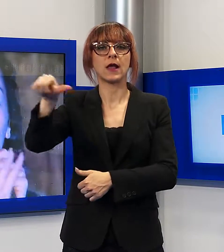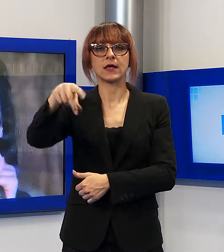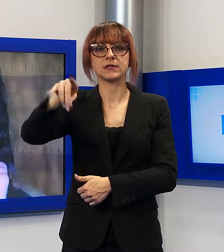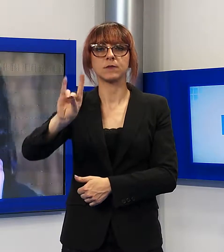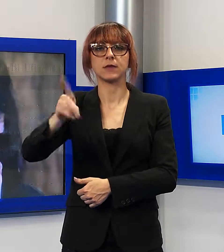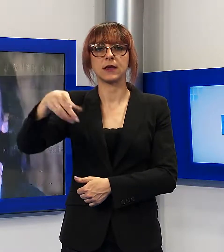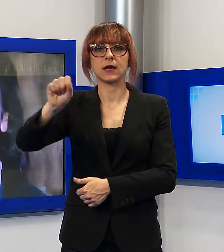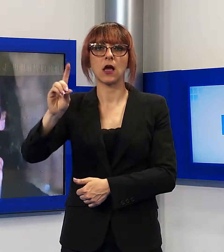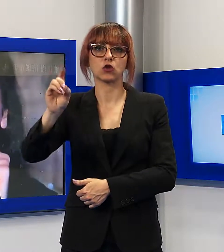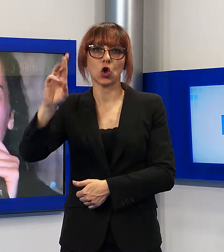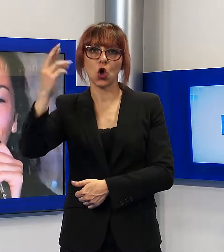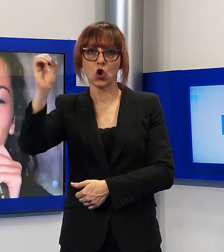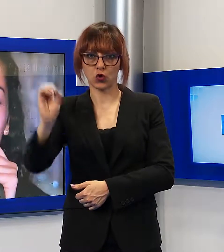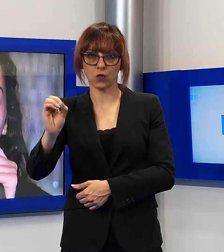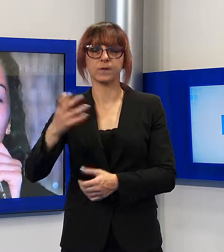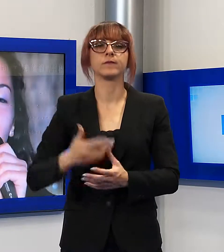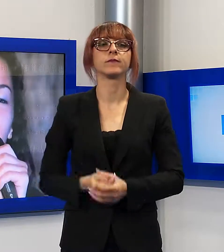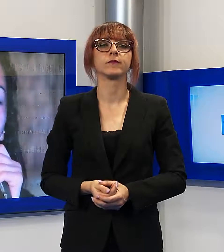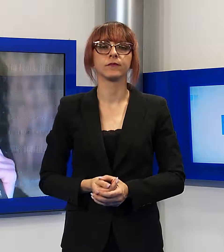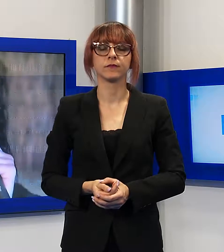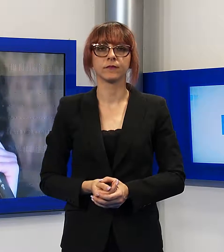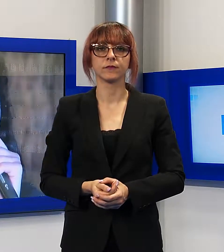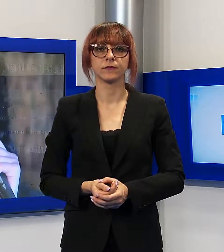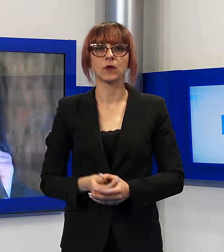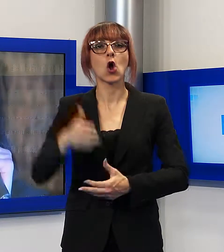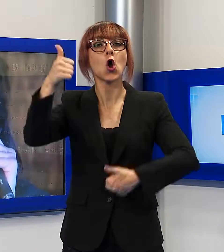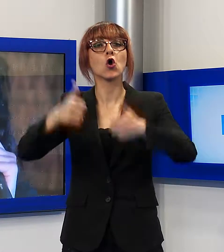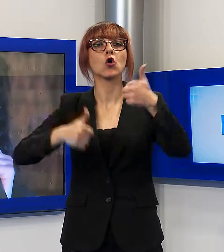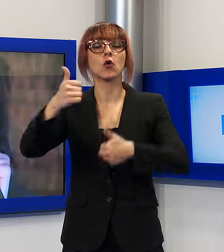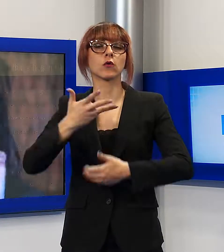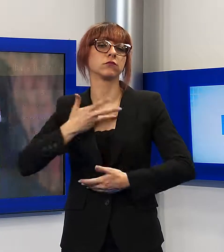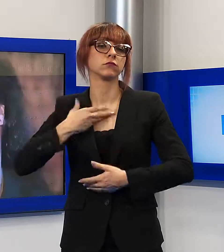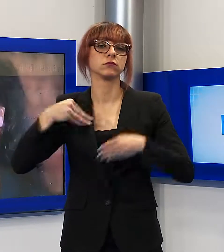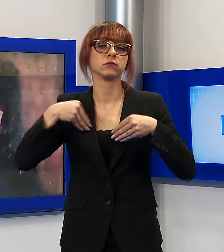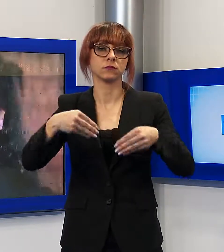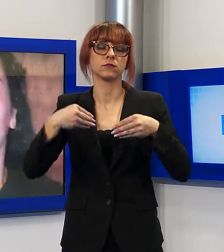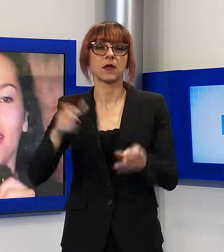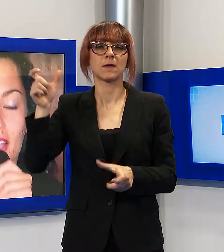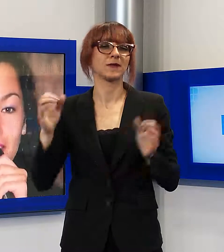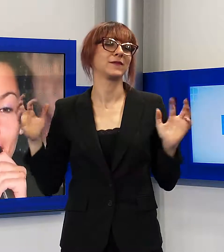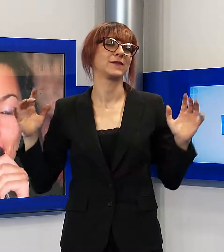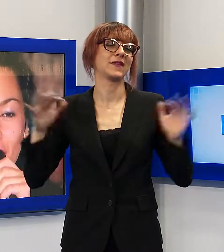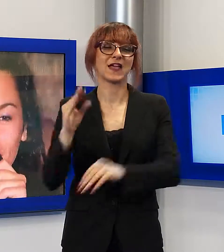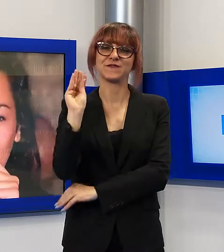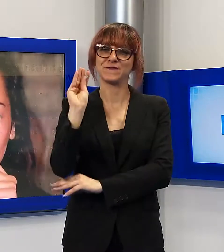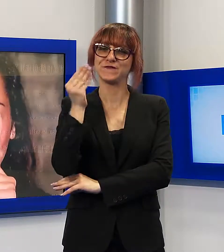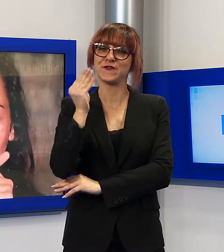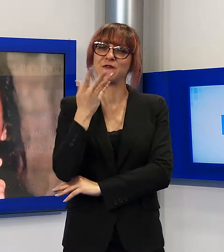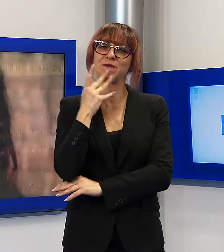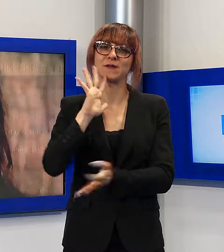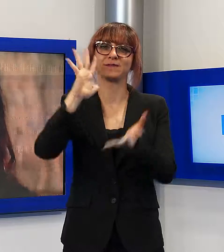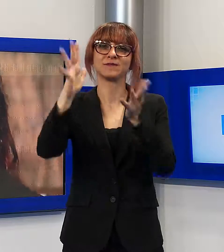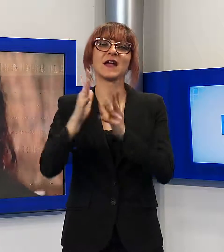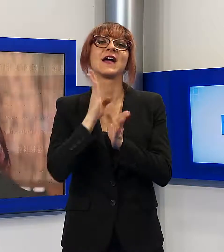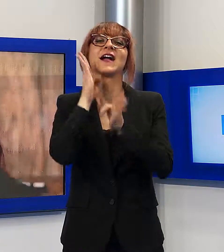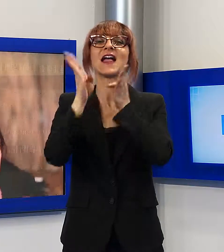serate, le prime due di selezione e la terza come gran finale. Il concorso ha visto la partecipazione di tantissimi giovani, aspiranti cantanti di un